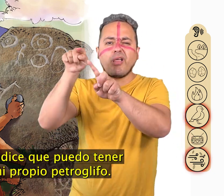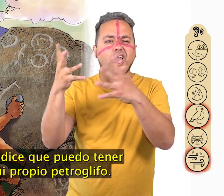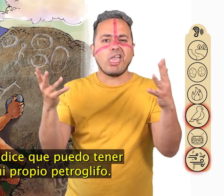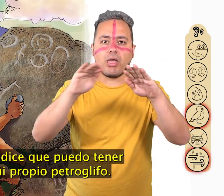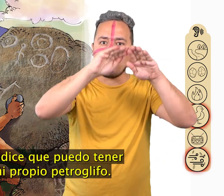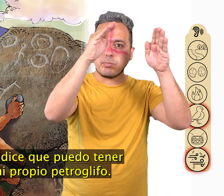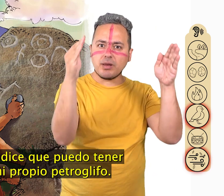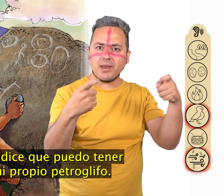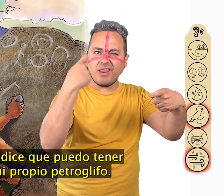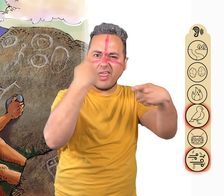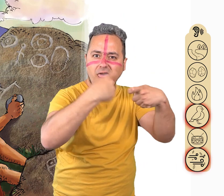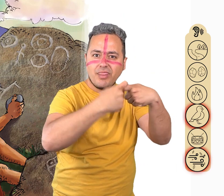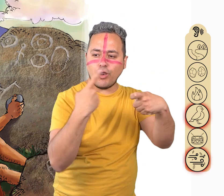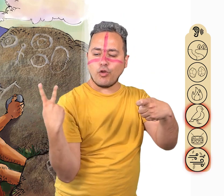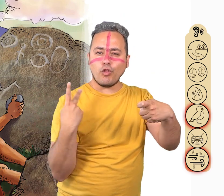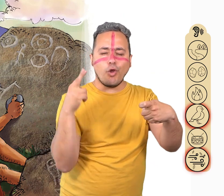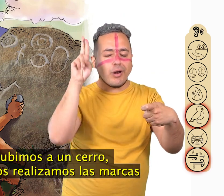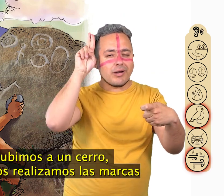petroglifo.